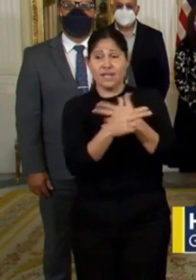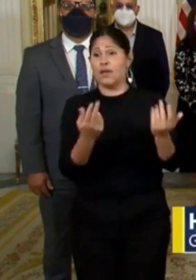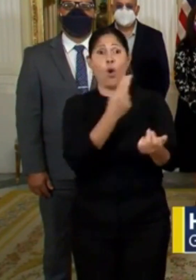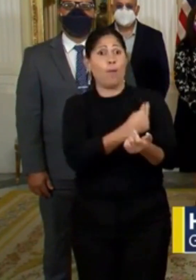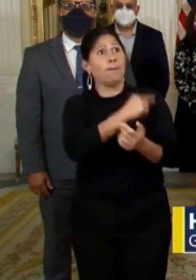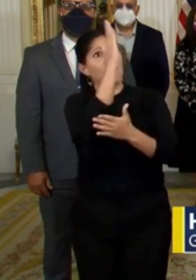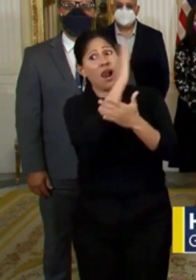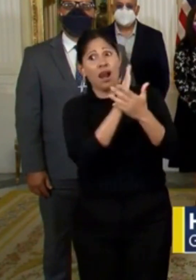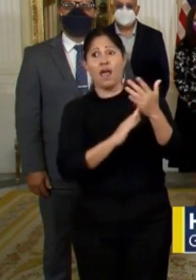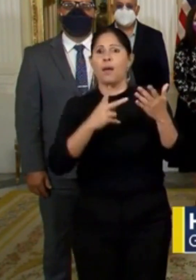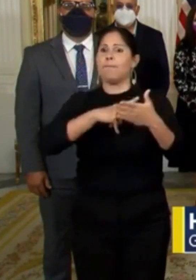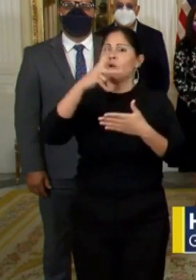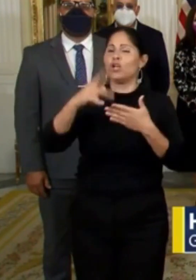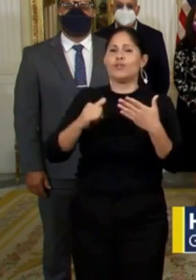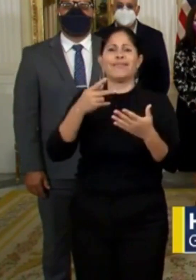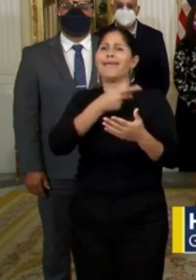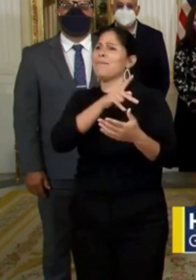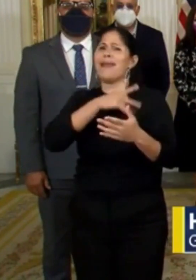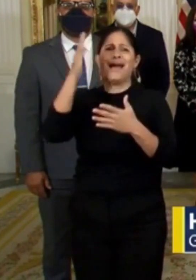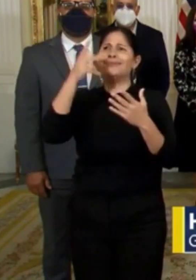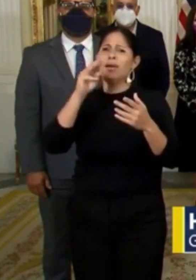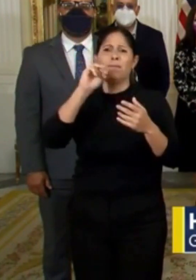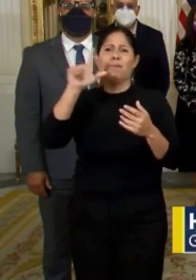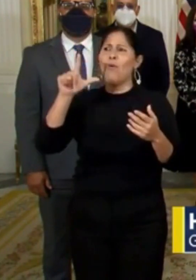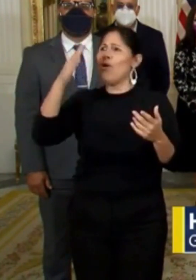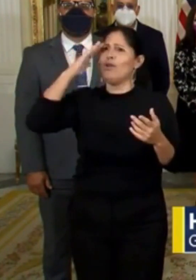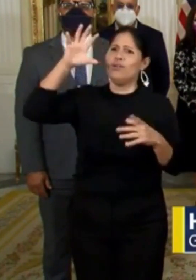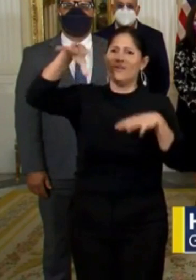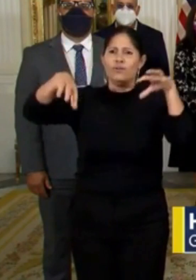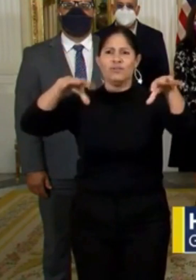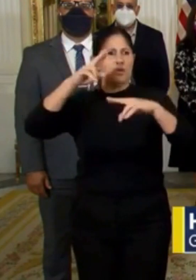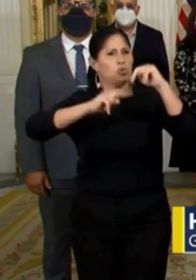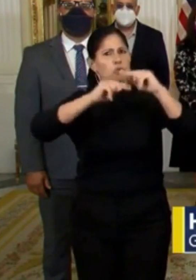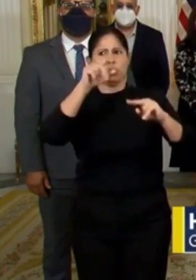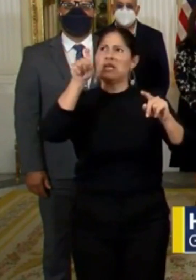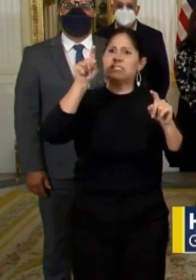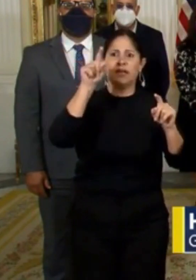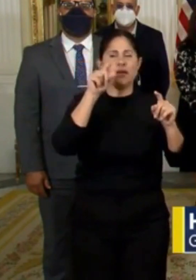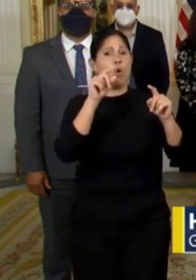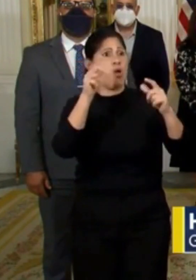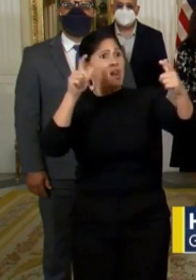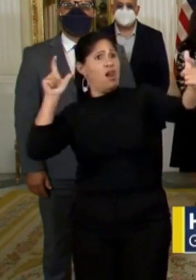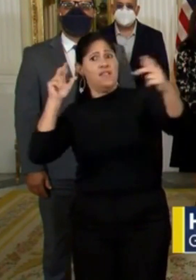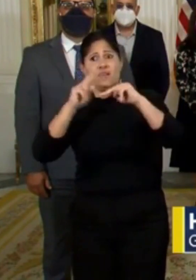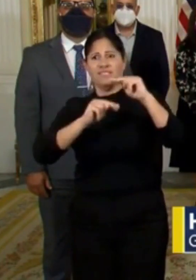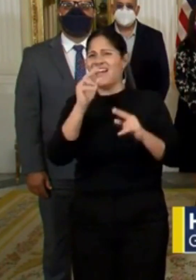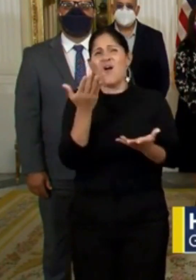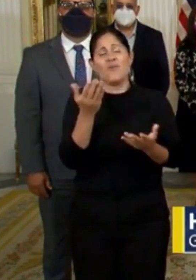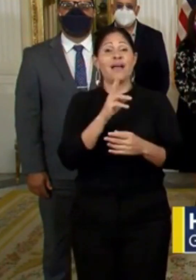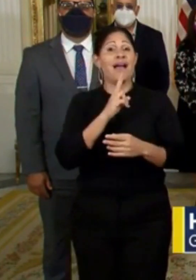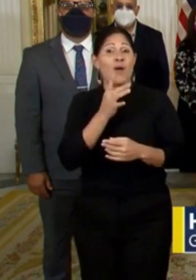proyectos comerciales y trabajos de infraestructura en la Autoridad de Energía Eléctrica y de la Autoridad de Acueductos y